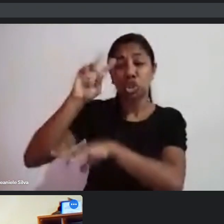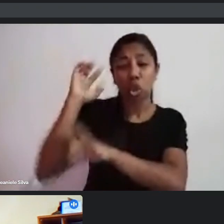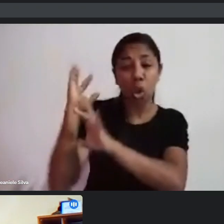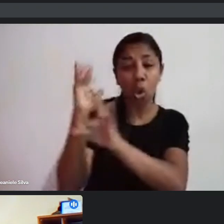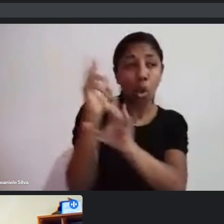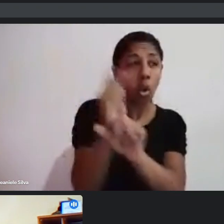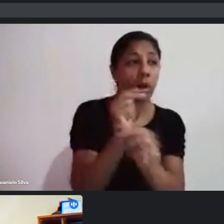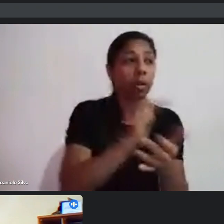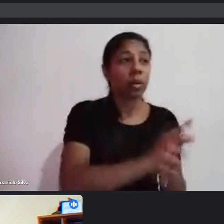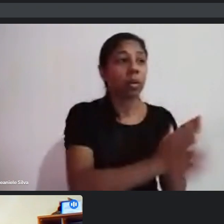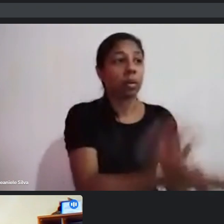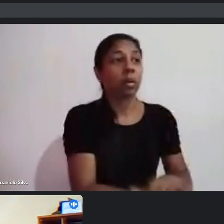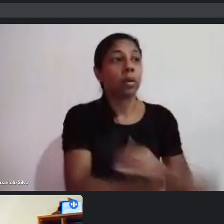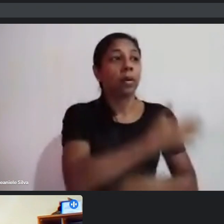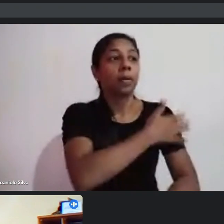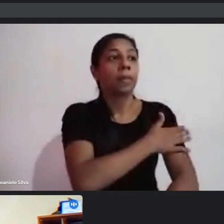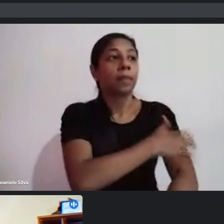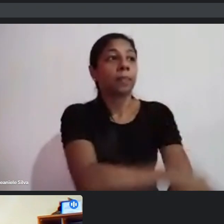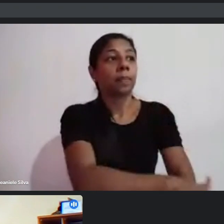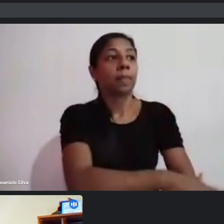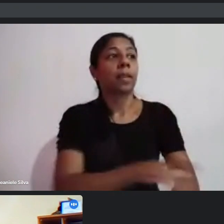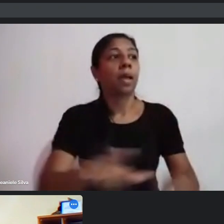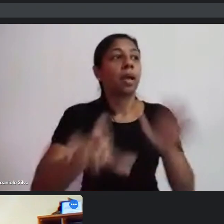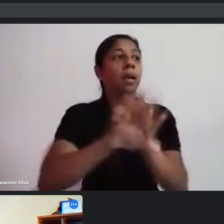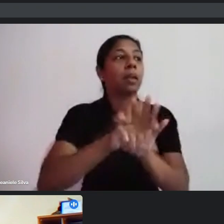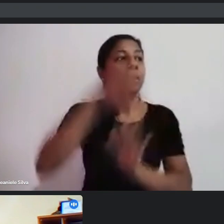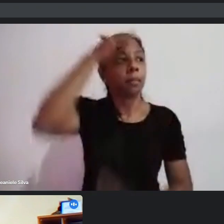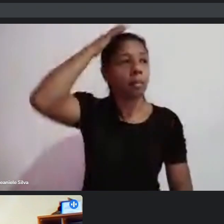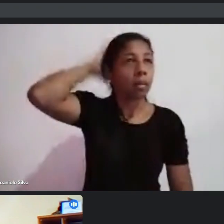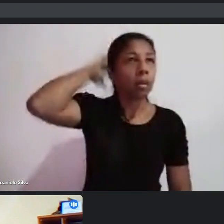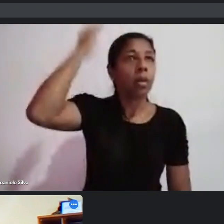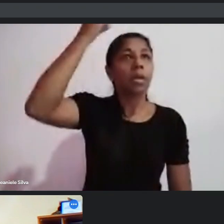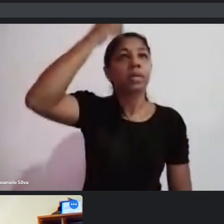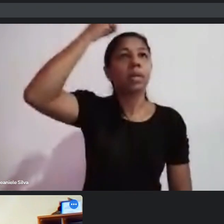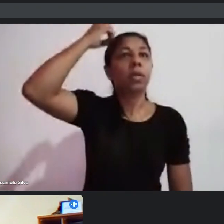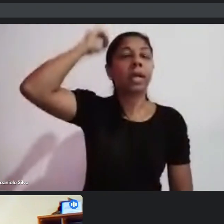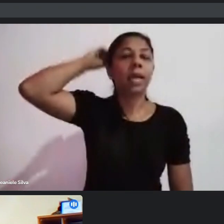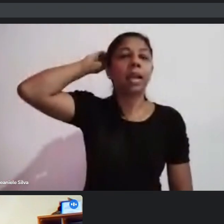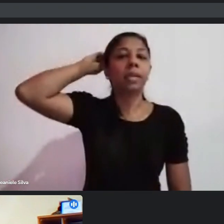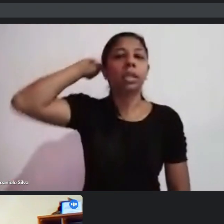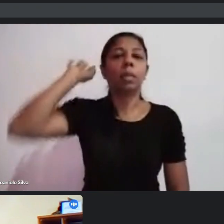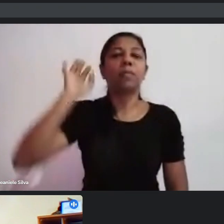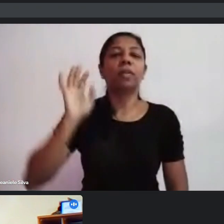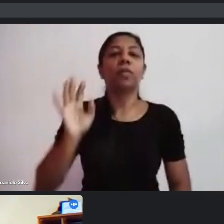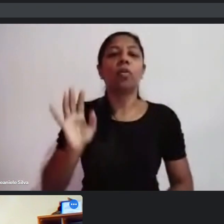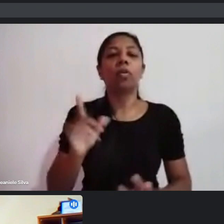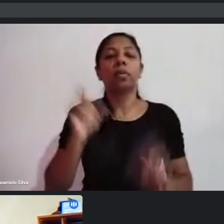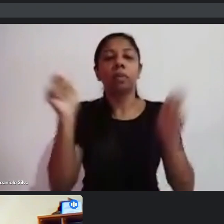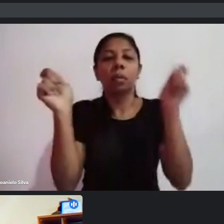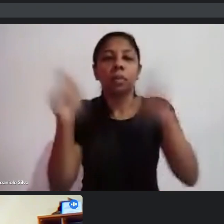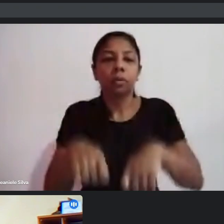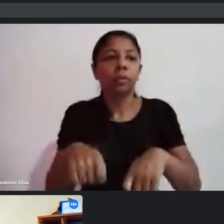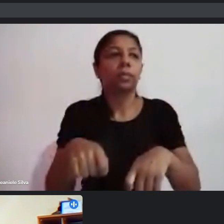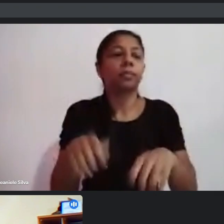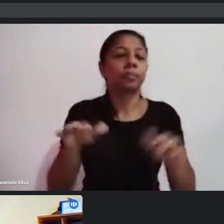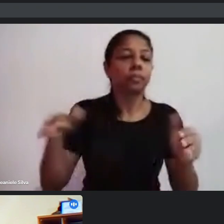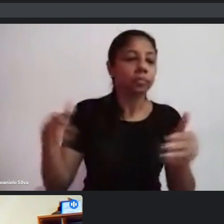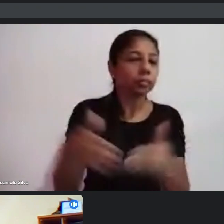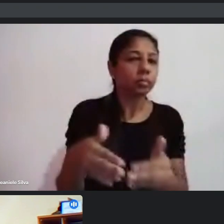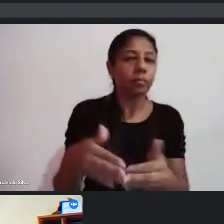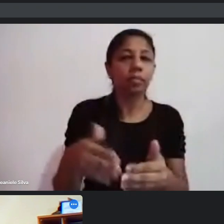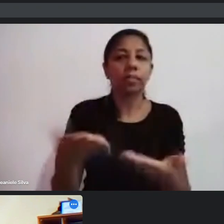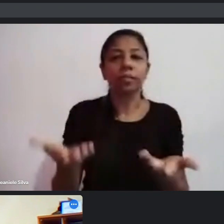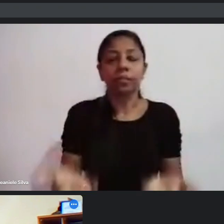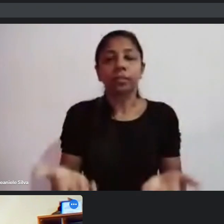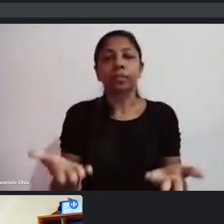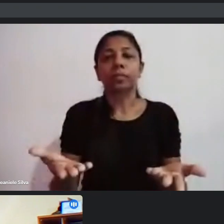a possibilidade, a lei, fala o Gustavo, garante a possibilidade de orientais específicos, a exemplo da Universidade,